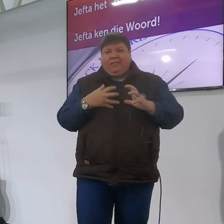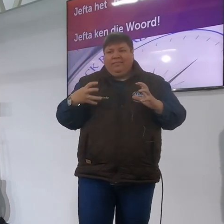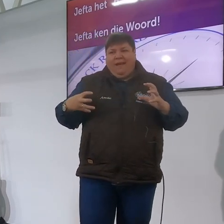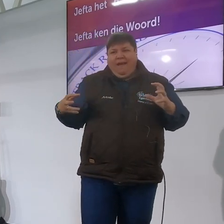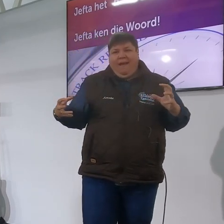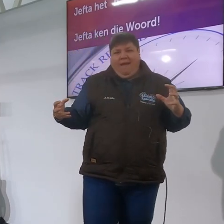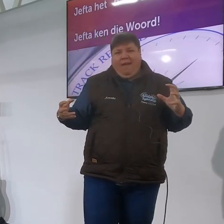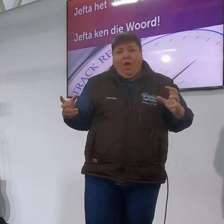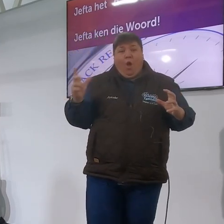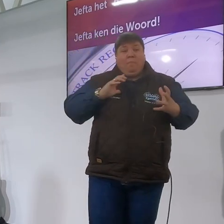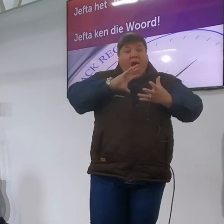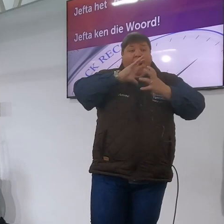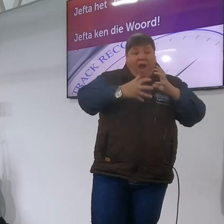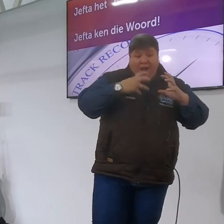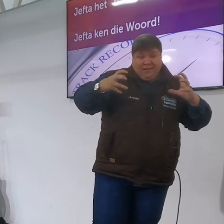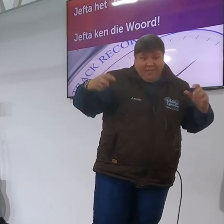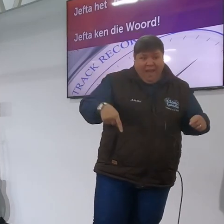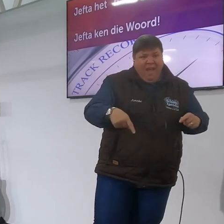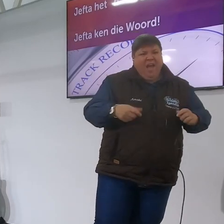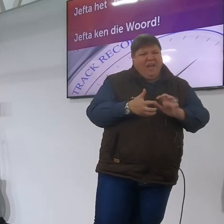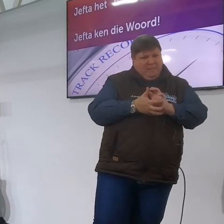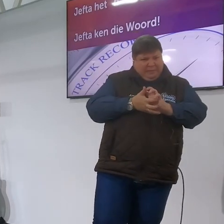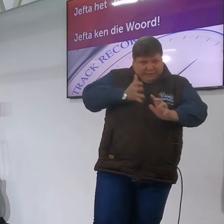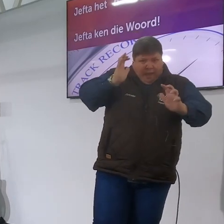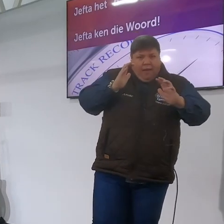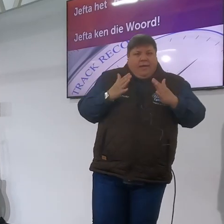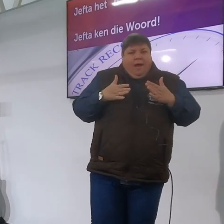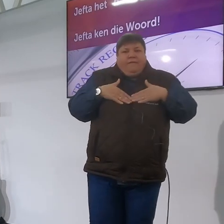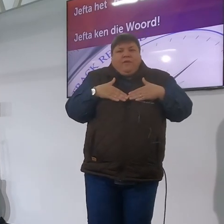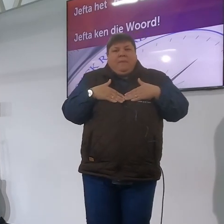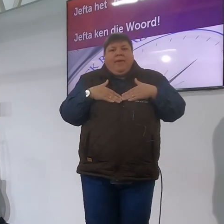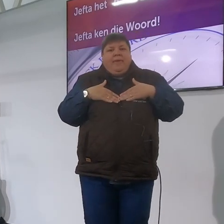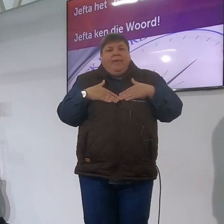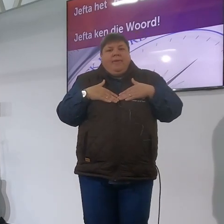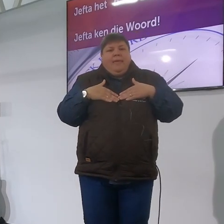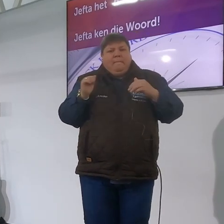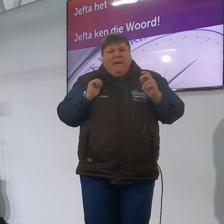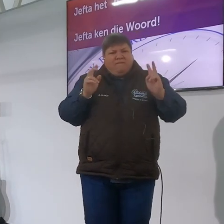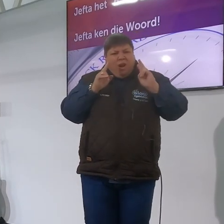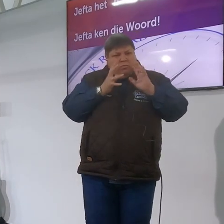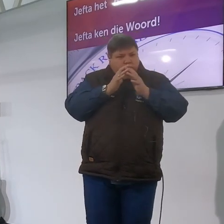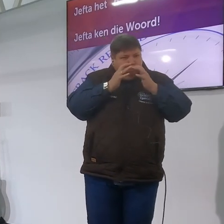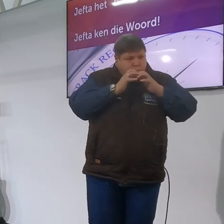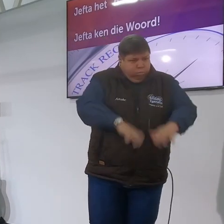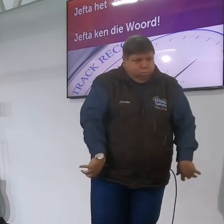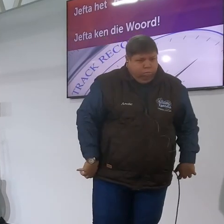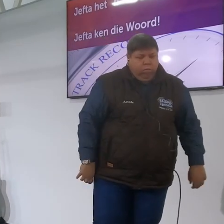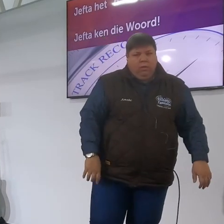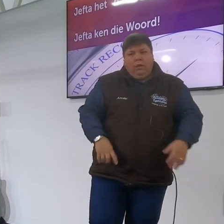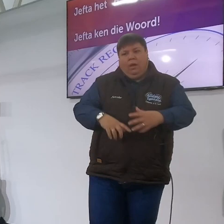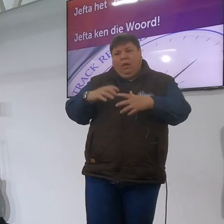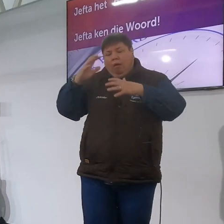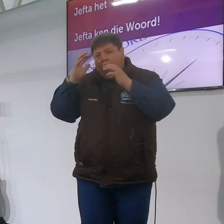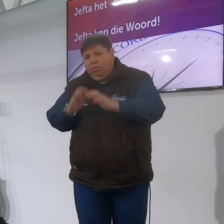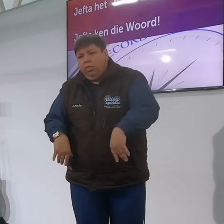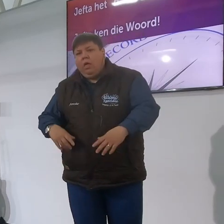skade in my leven dit doen meer skade in my kinders dit doen meer skade in my verhoudings wanneer ek die waarheid ken